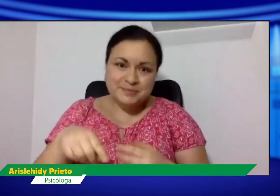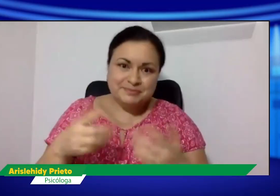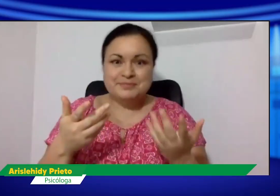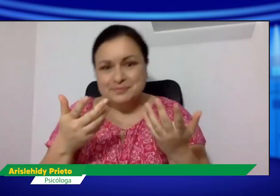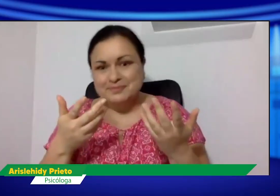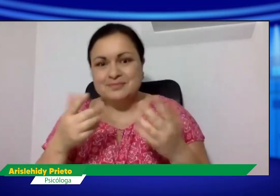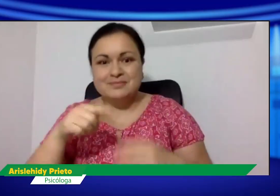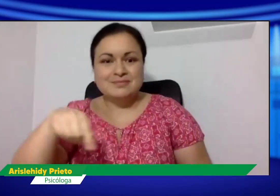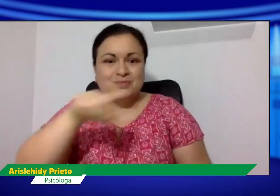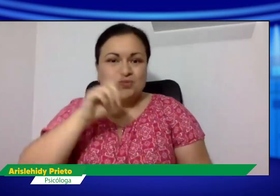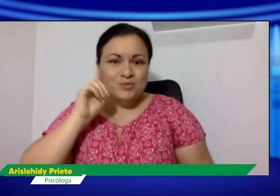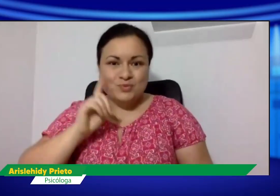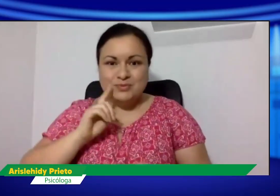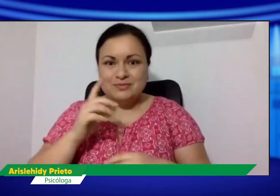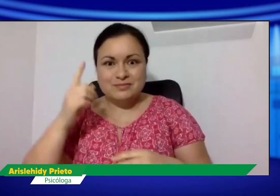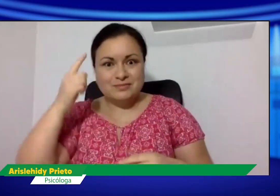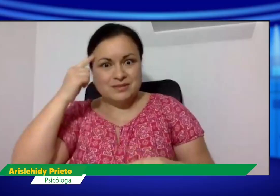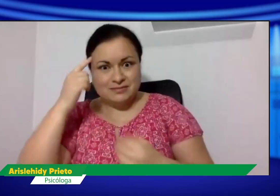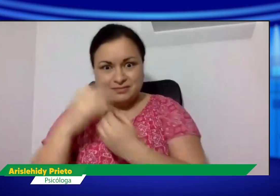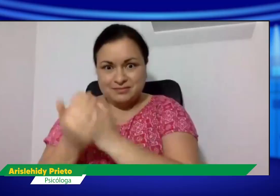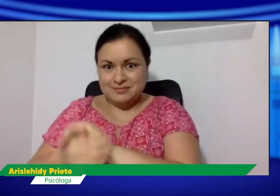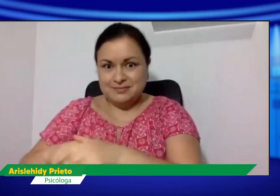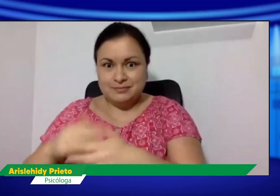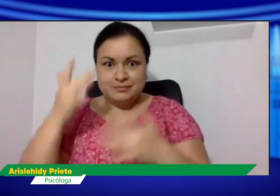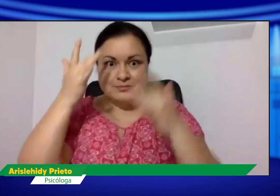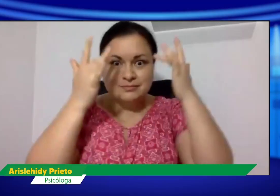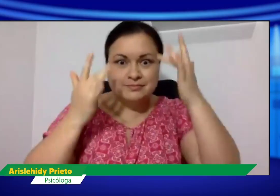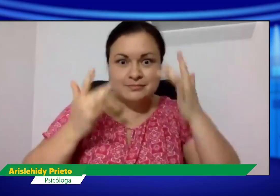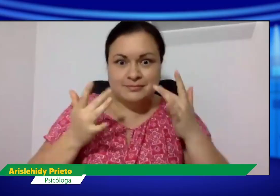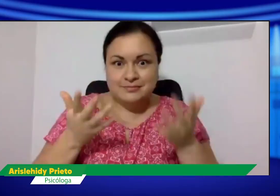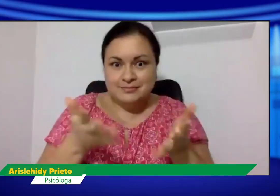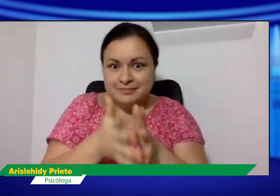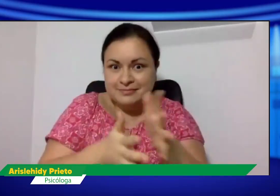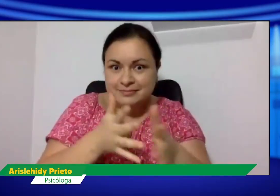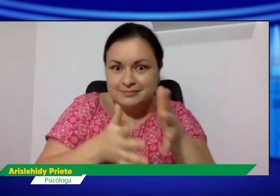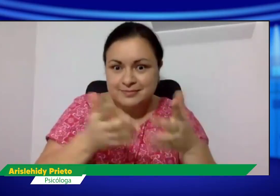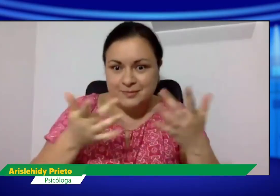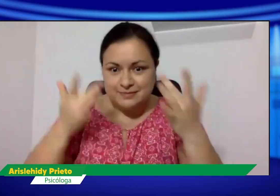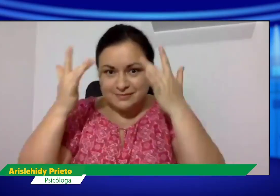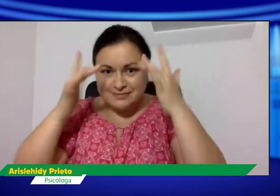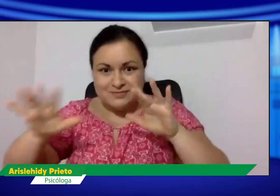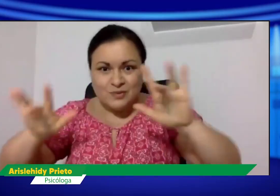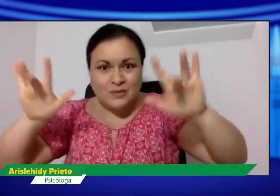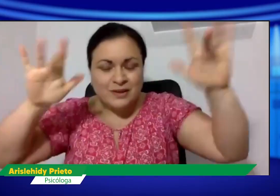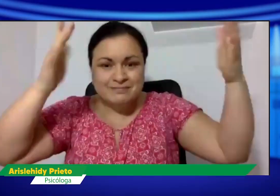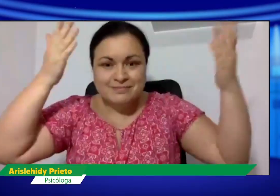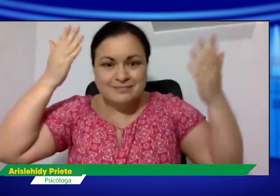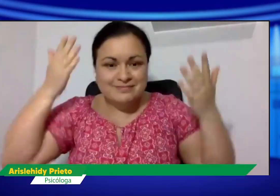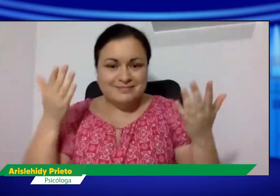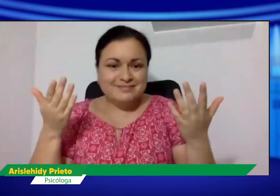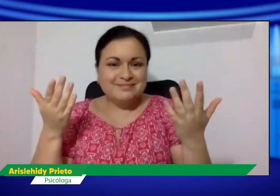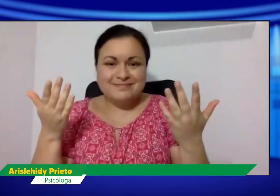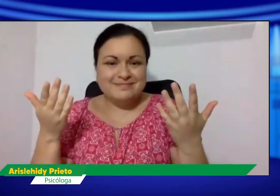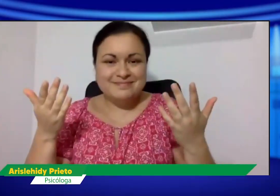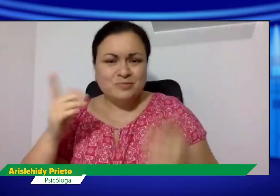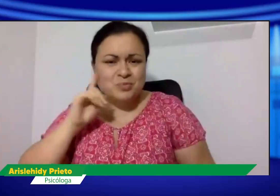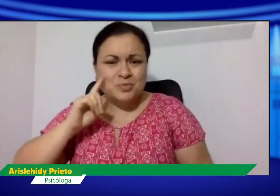eso es un inconveniente. Claro, también las personas sordas, el tema de no poderse tocar el rostro, tener que clara las manos, no poder tocar